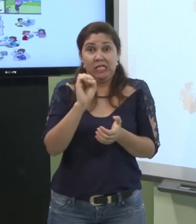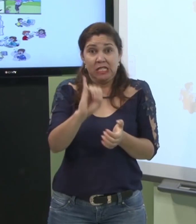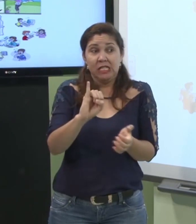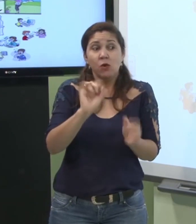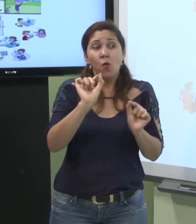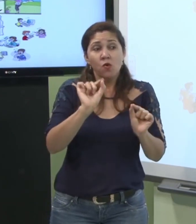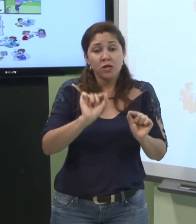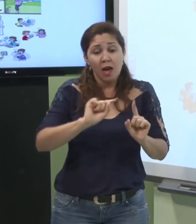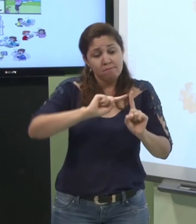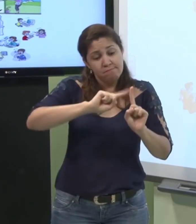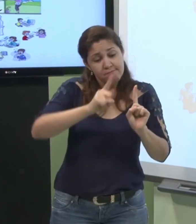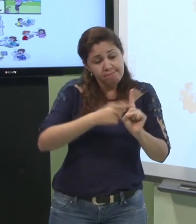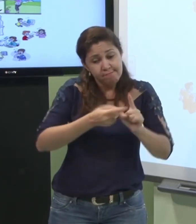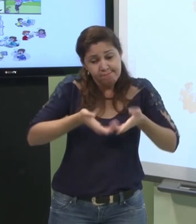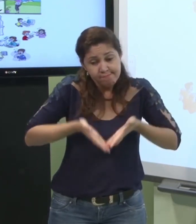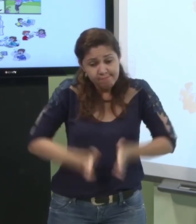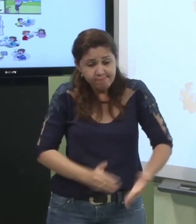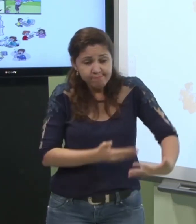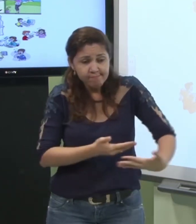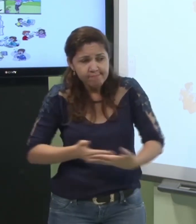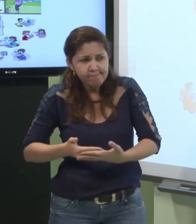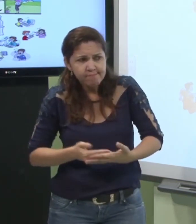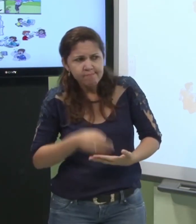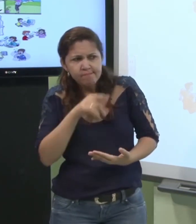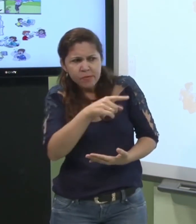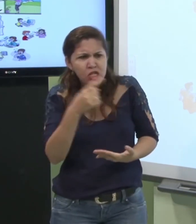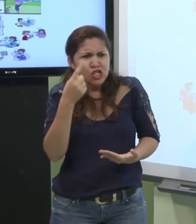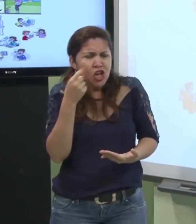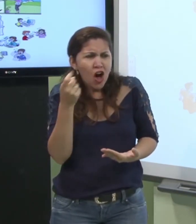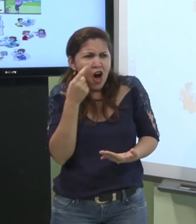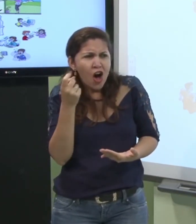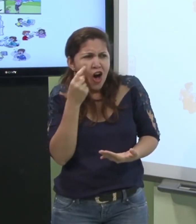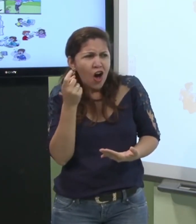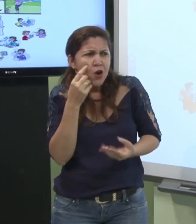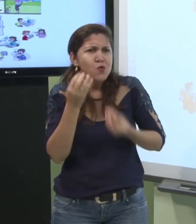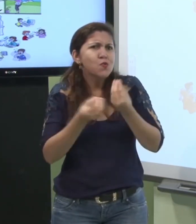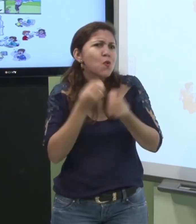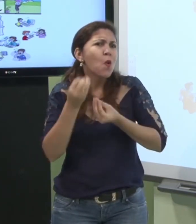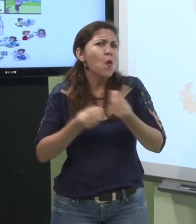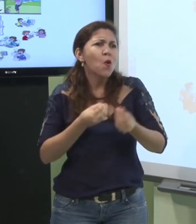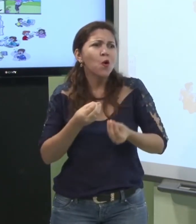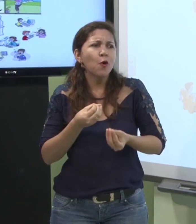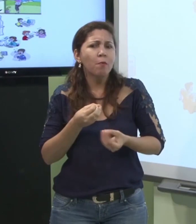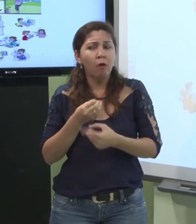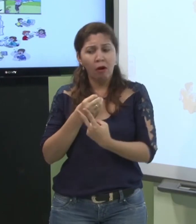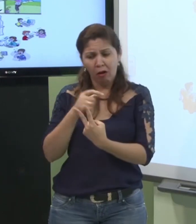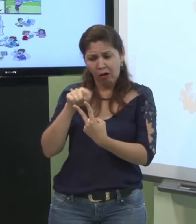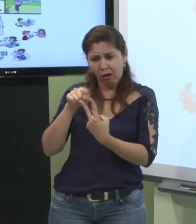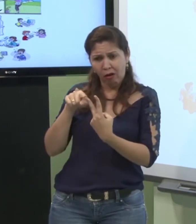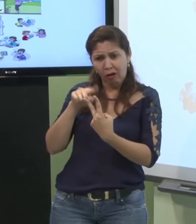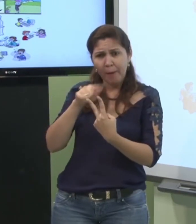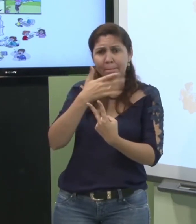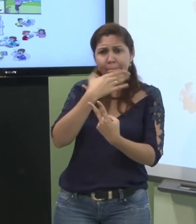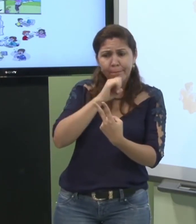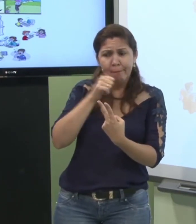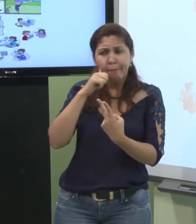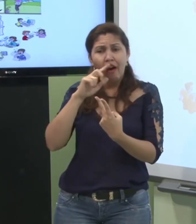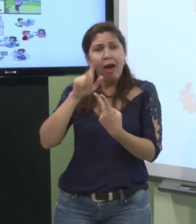E quando eles tiverem um filho e o filho começar a chorar, como eles vão fazer se o pai e a mãe são surdos?